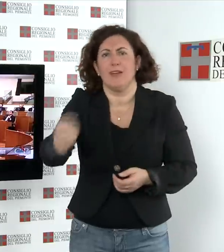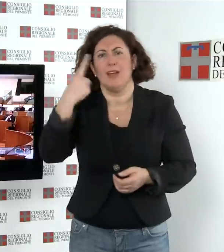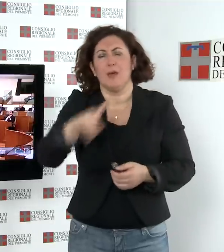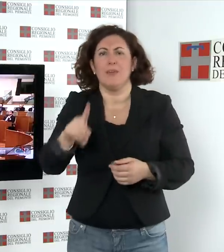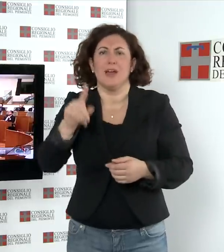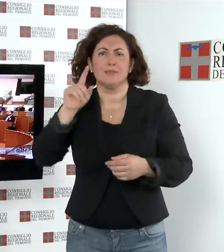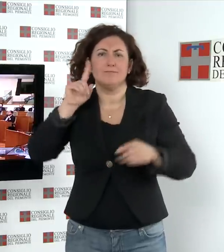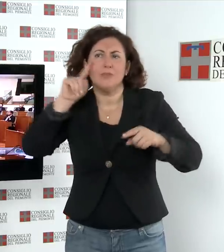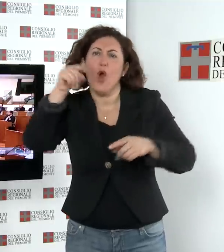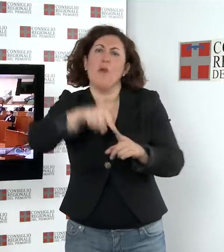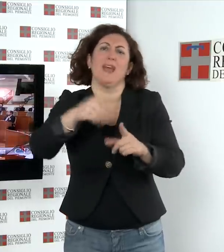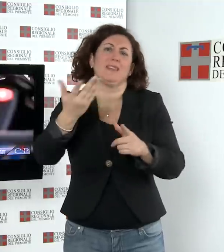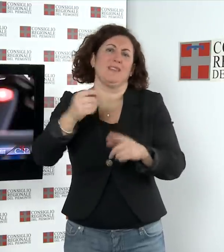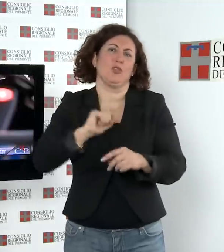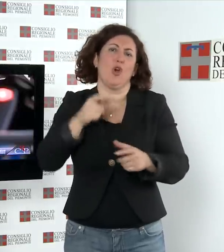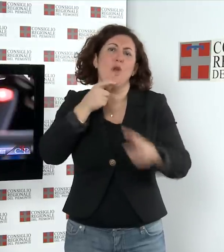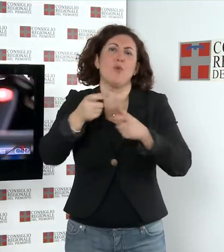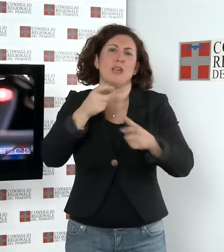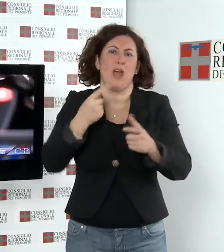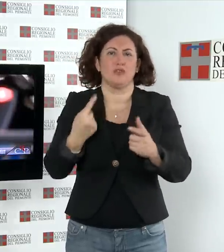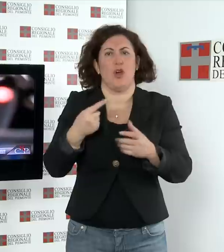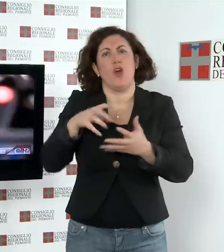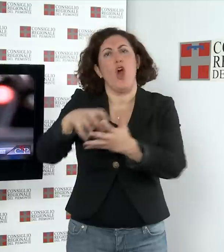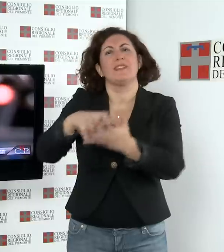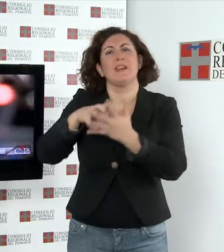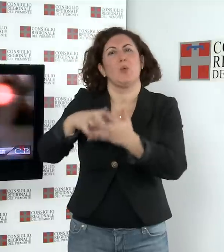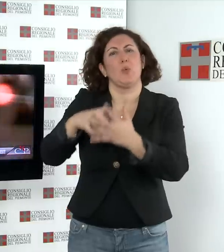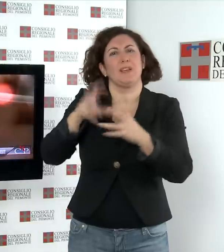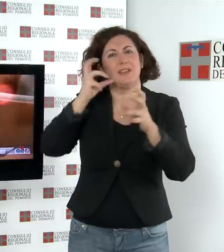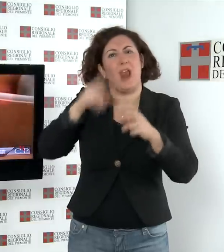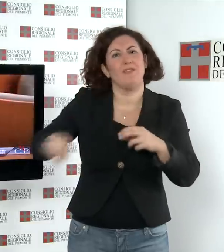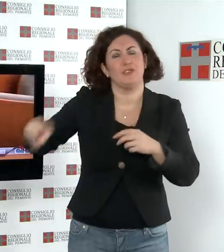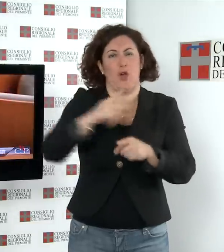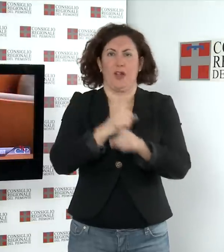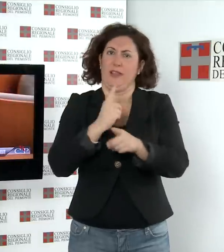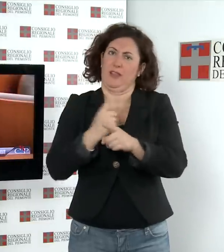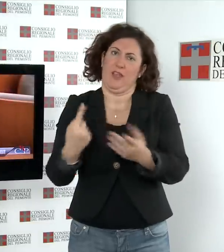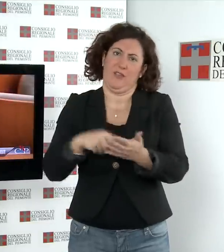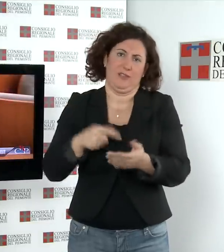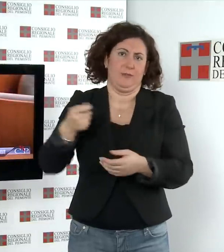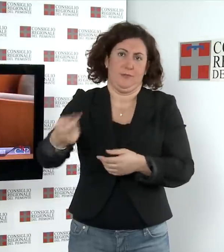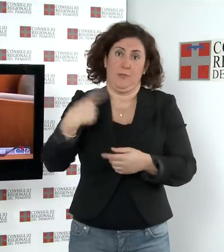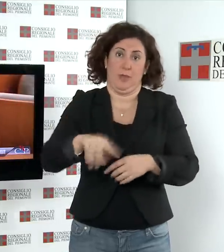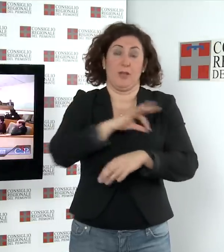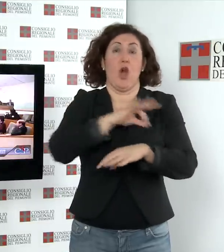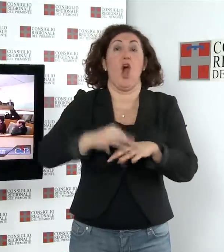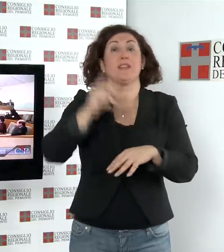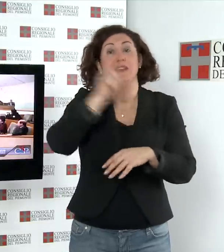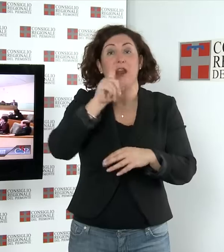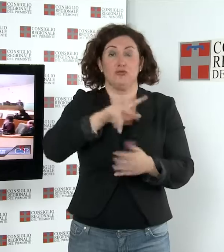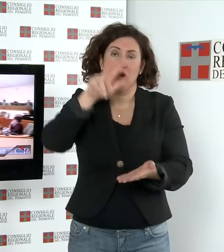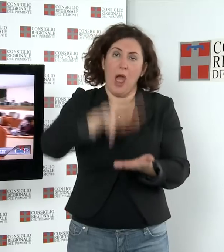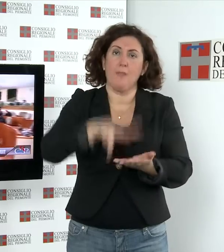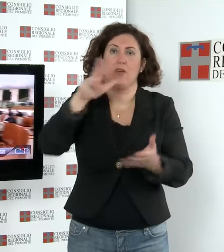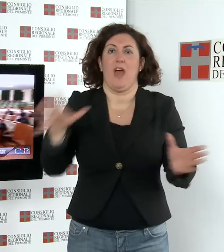affinché siano ripristinati i contributi alle emittenti Sono questi i contenuti più significativi dell'ordine del giorno, approvato all